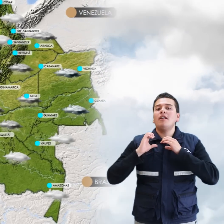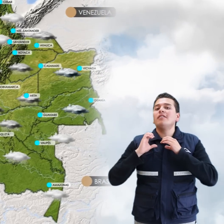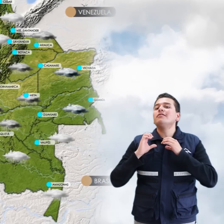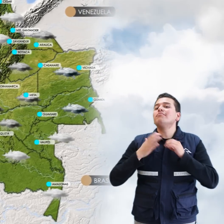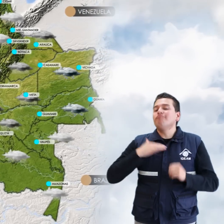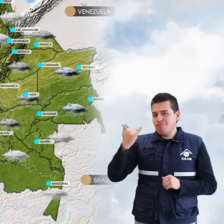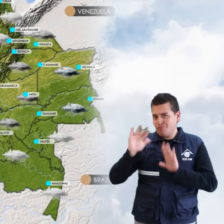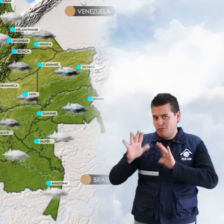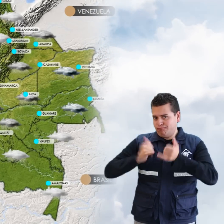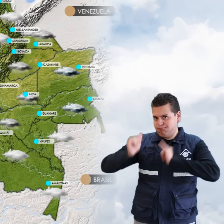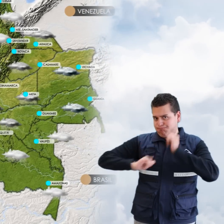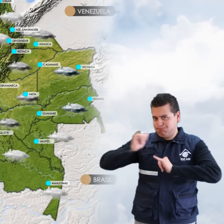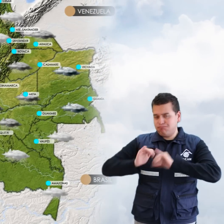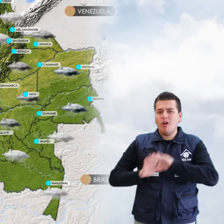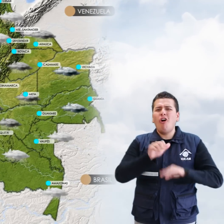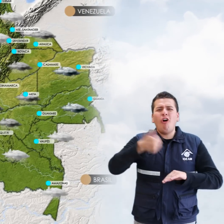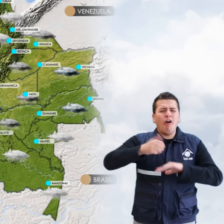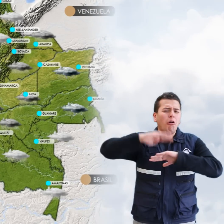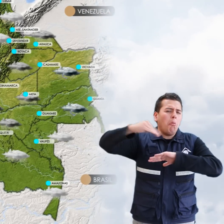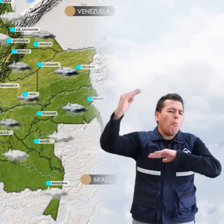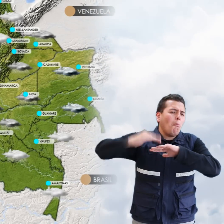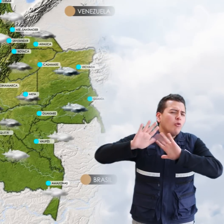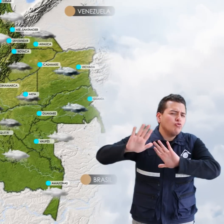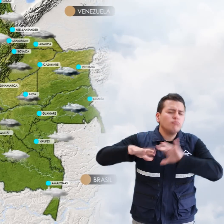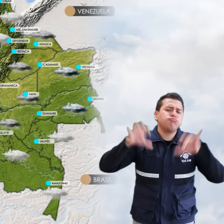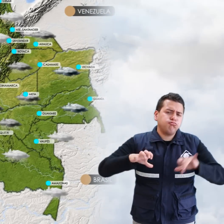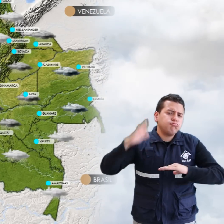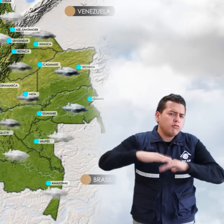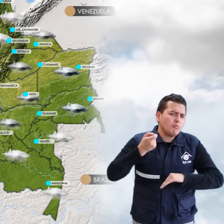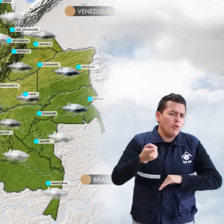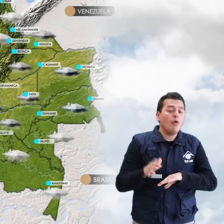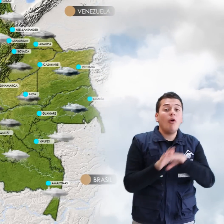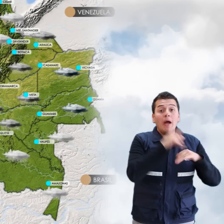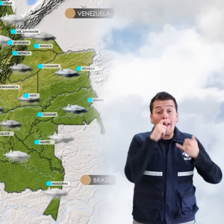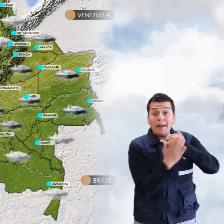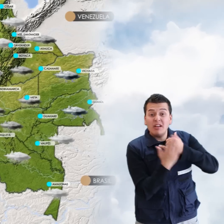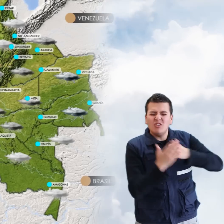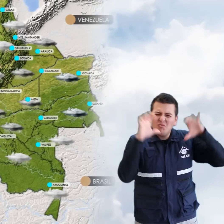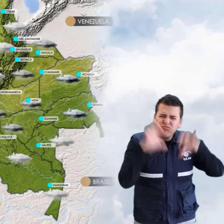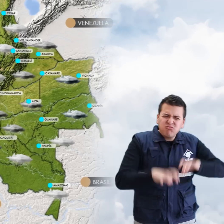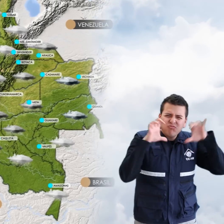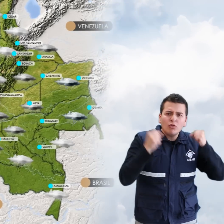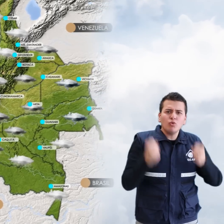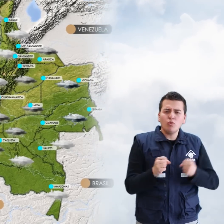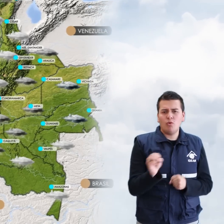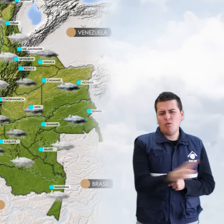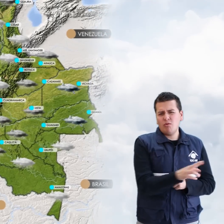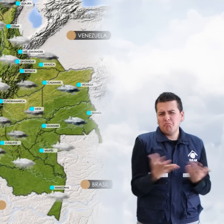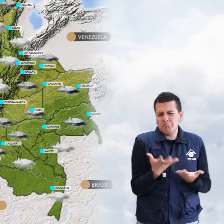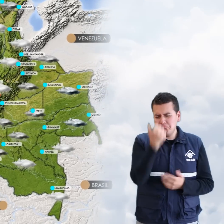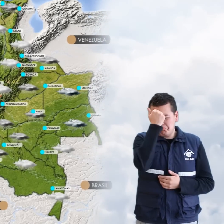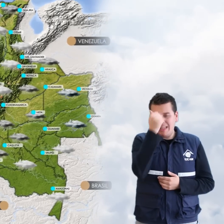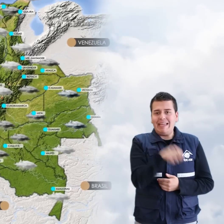Precipitaciones de menor intensidad en el pie de Monte Llanero. Para la región de la Amazonía las lluvias más fuertes se estiman sobre el oriente, principalmente